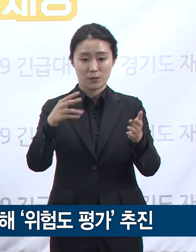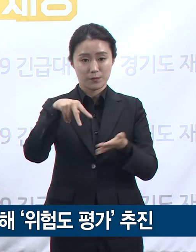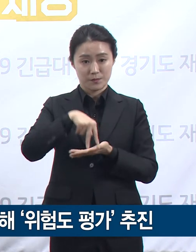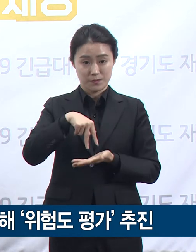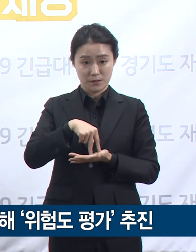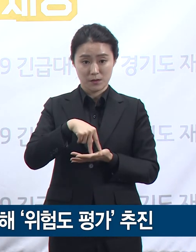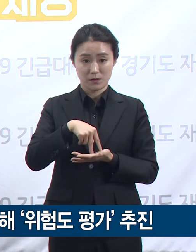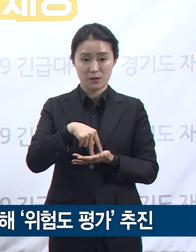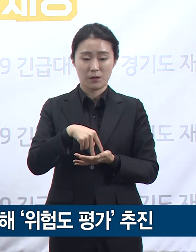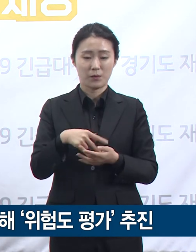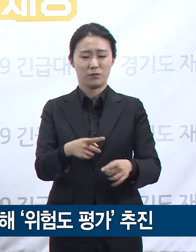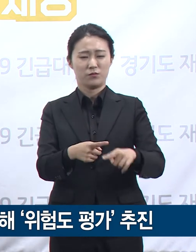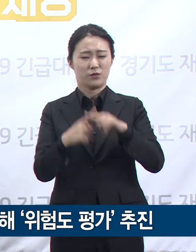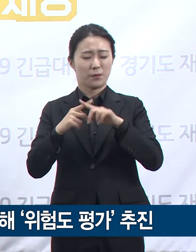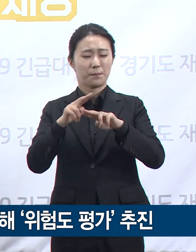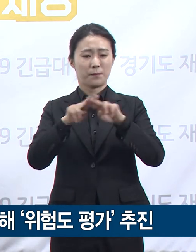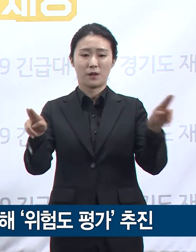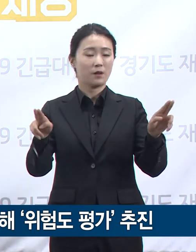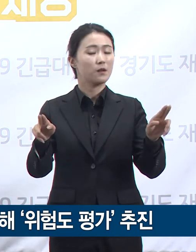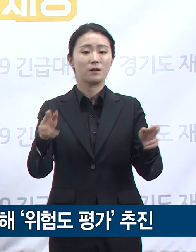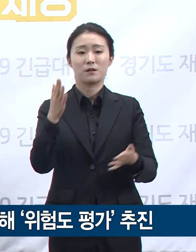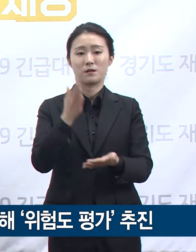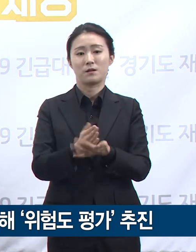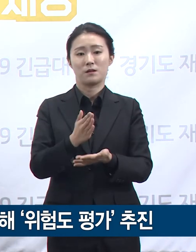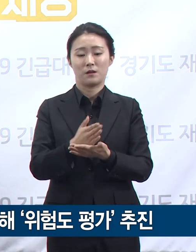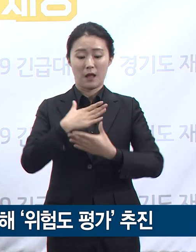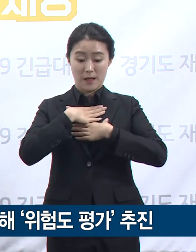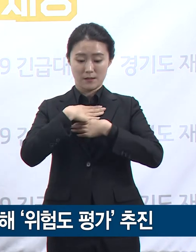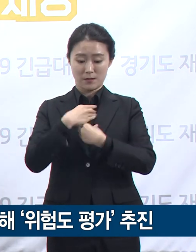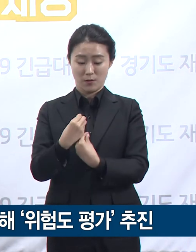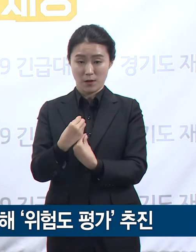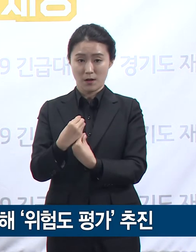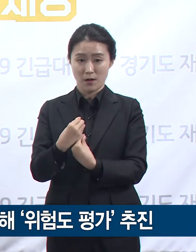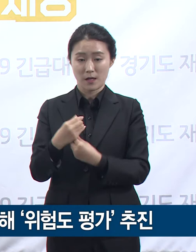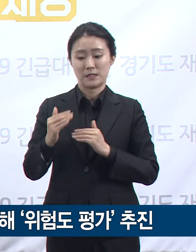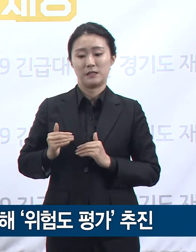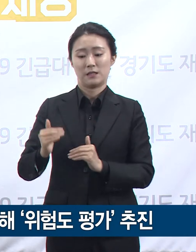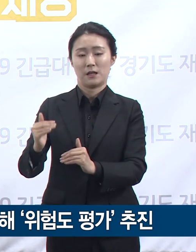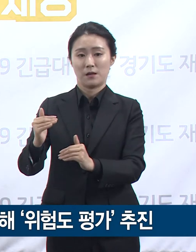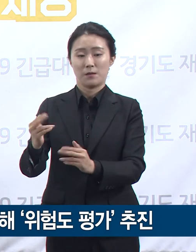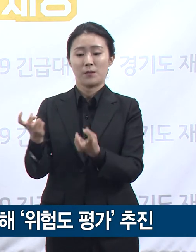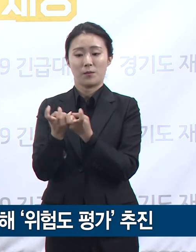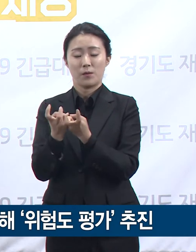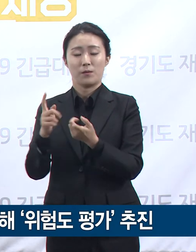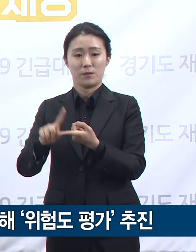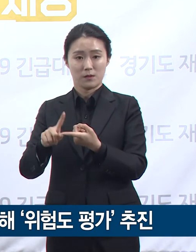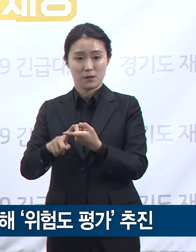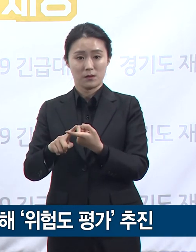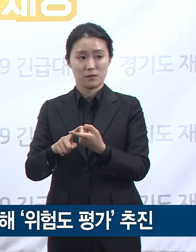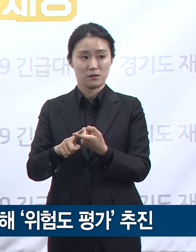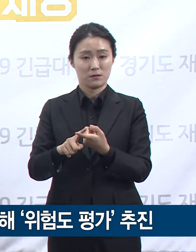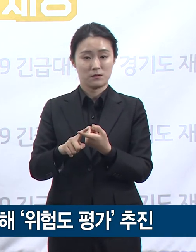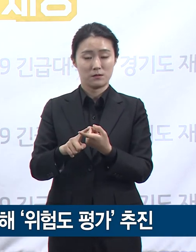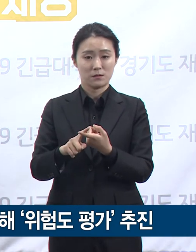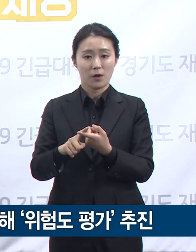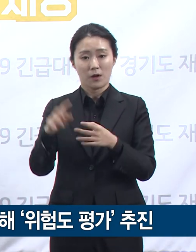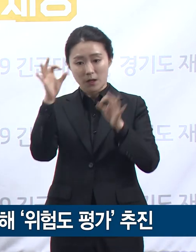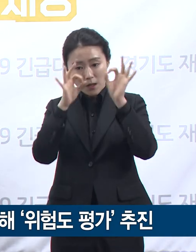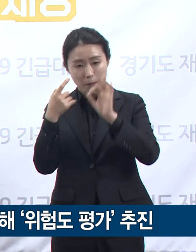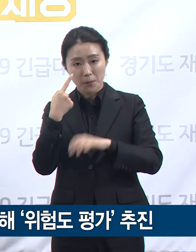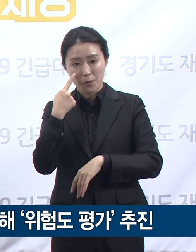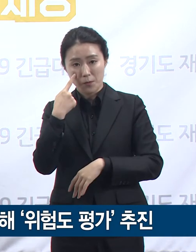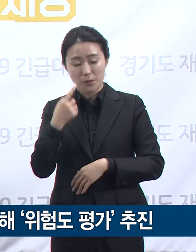축소하기보다는 안전하게 추진할 수 있는 행사를 사전에 선별하는 것이 필요하다고 한다던데요. 주요 행사의